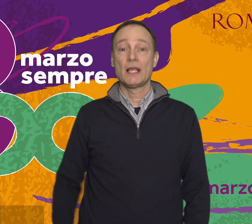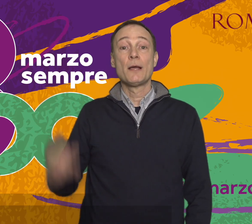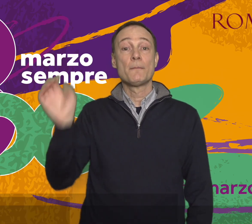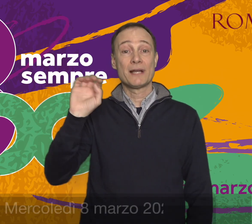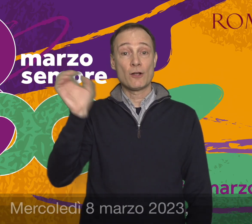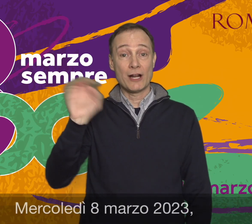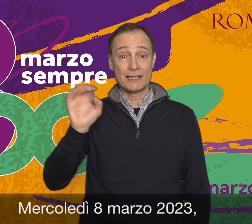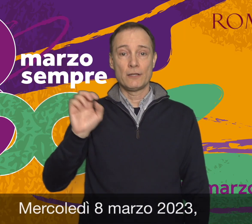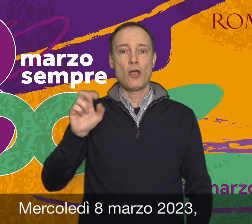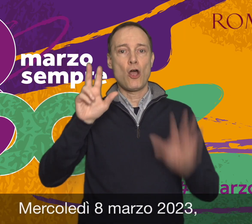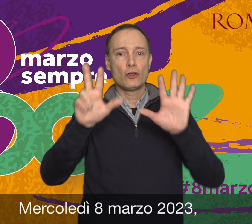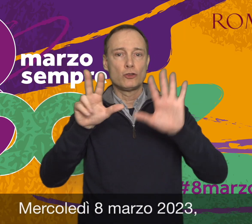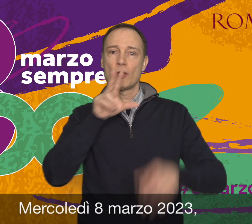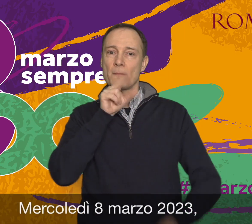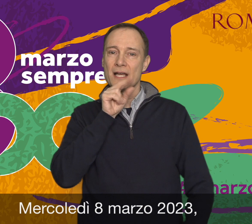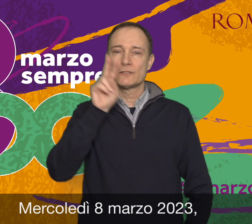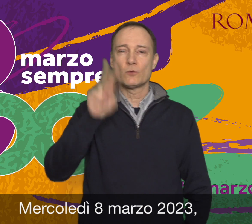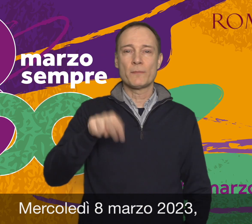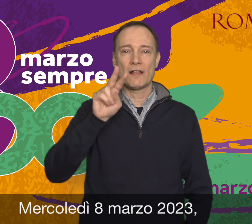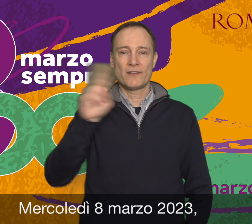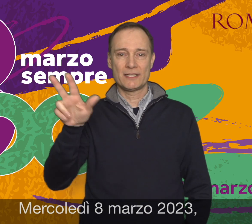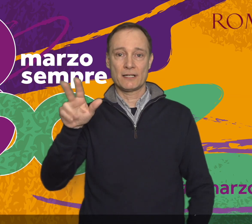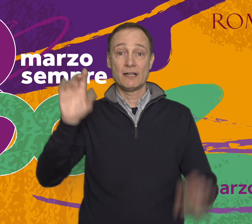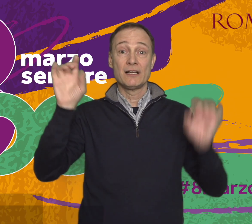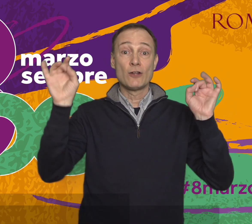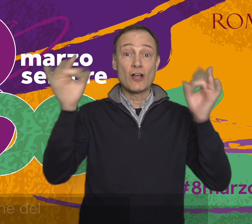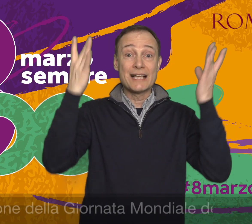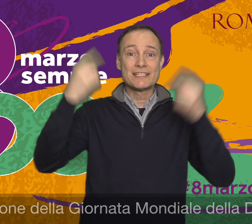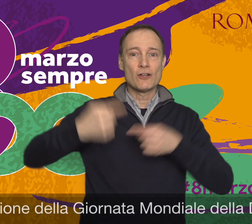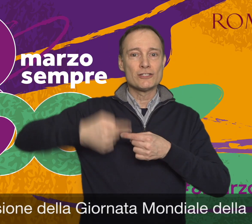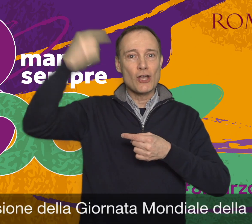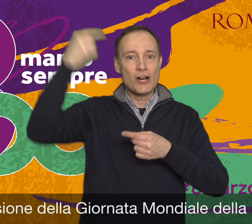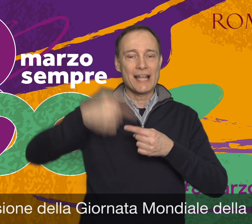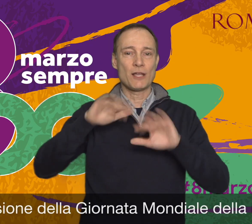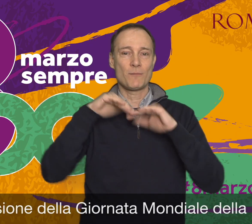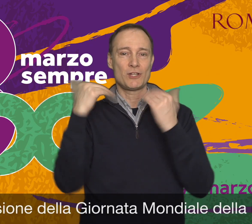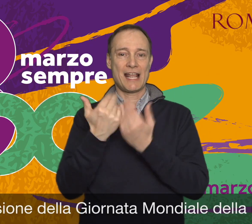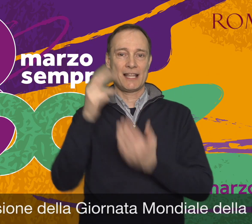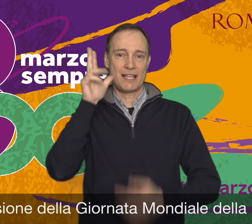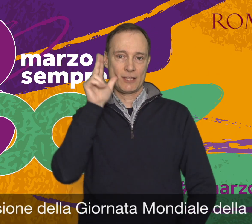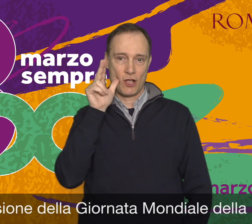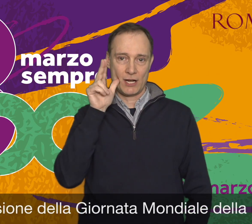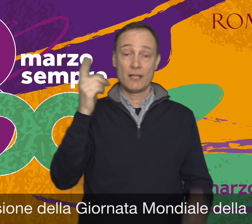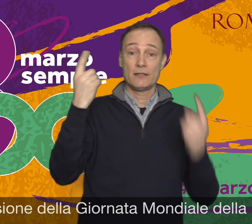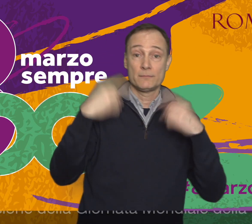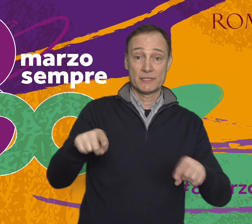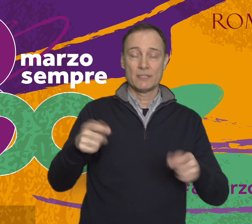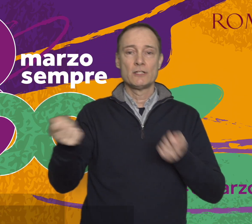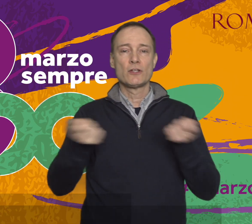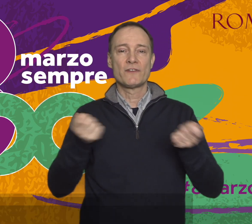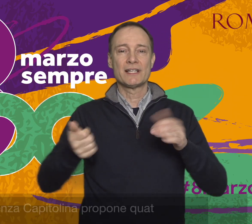Mercoledì 8 marzo, in occasione della giornata mondiale della donna, la